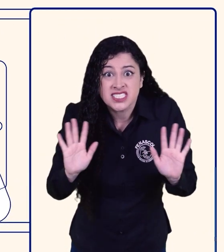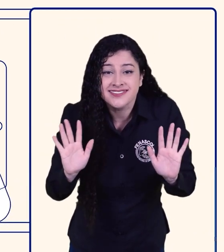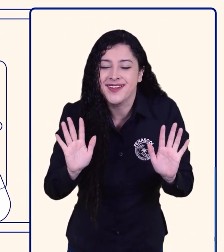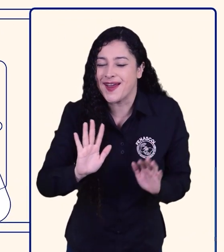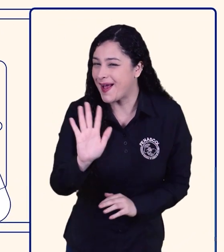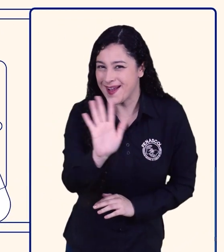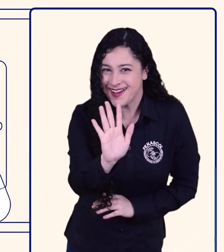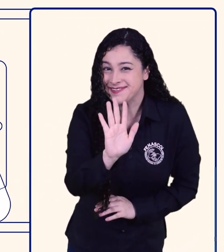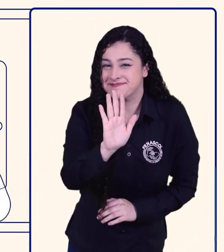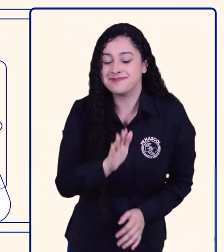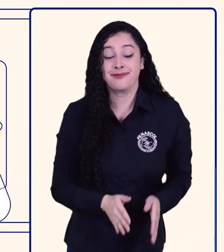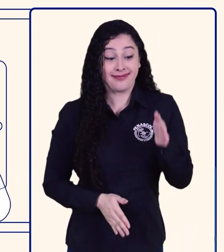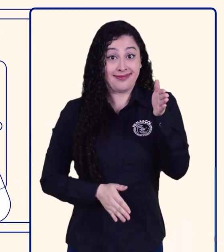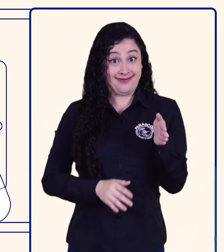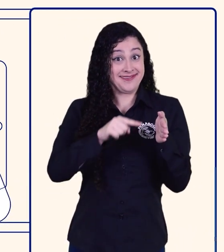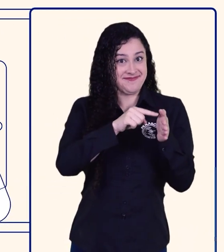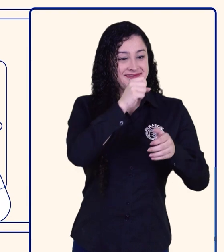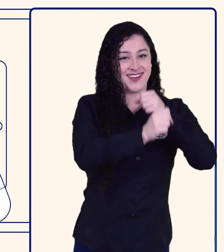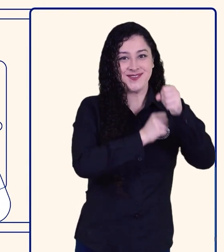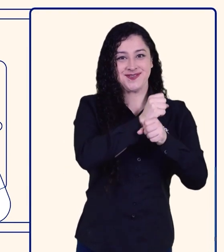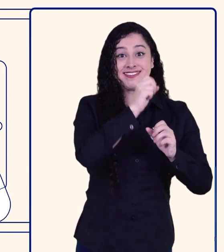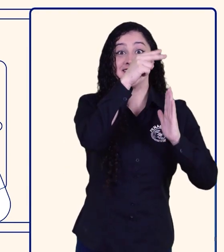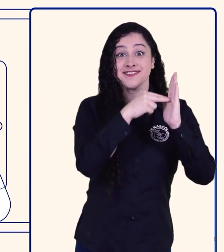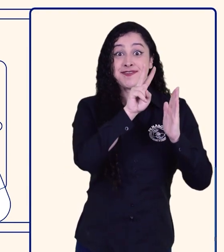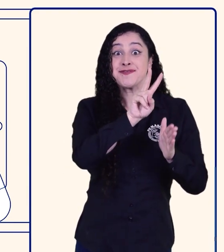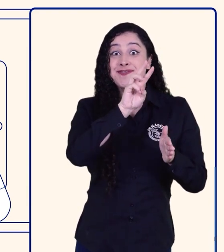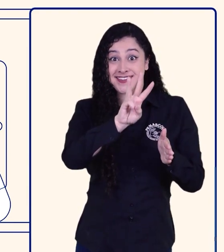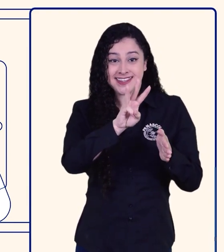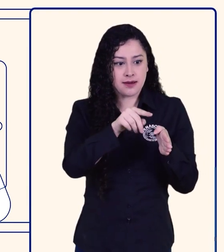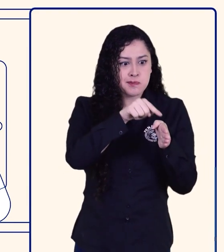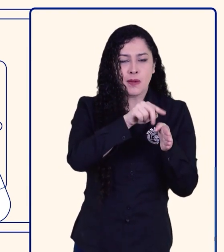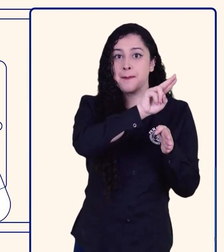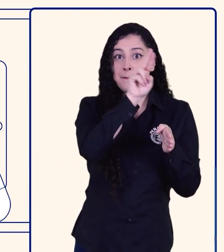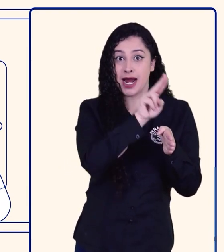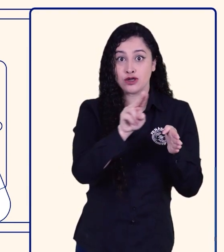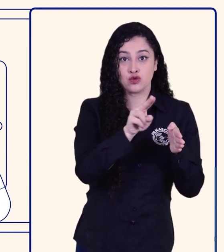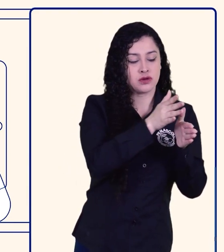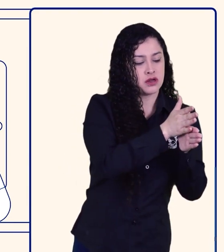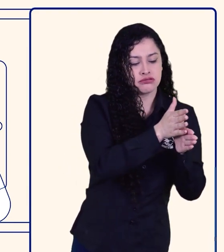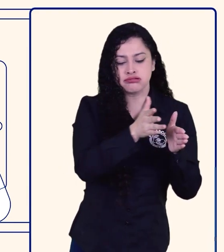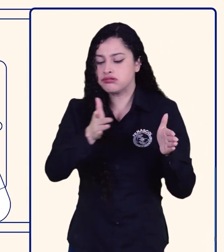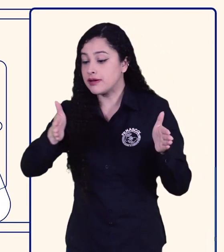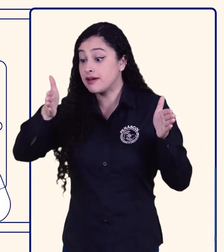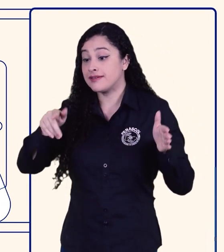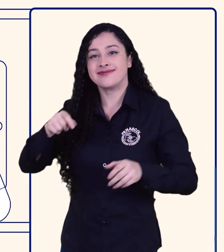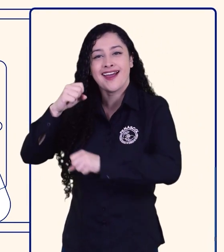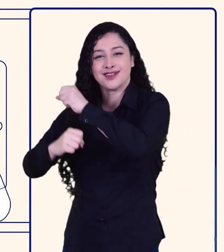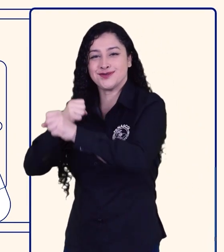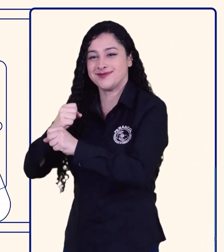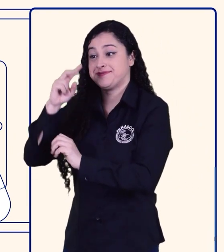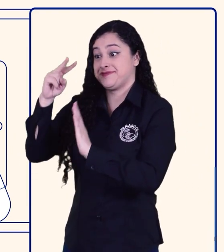Pero esto no es todo. Desde marzo de 2023 hasta enero de 2024,